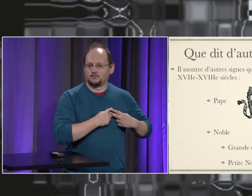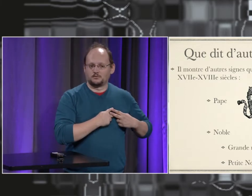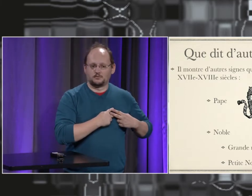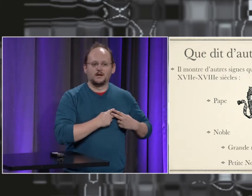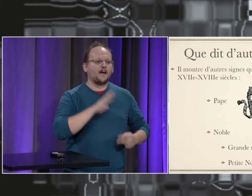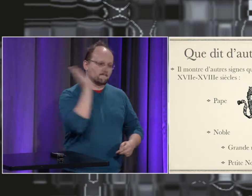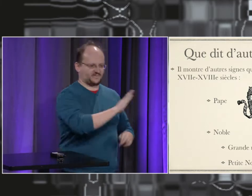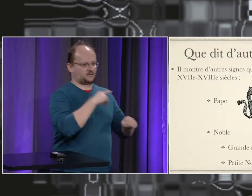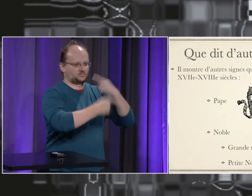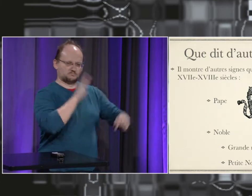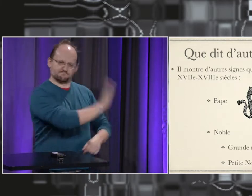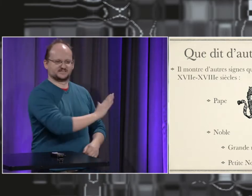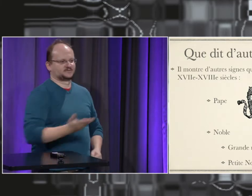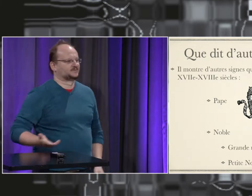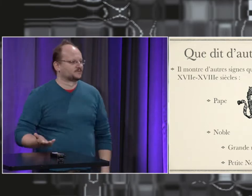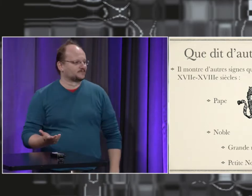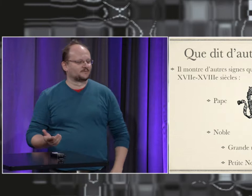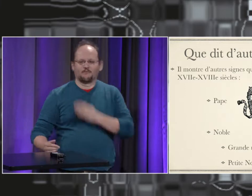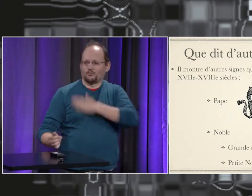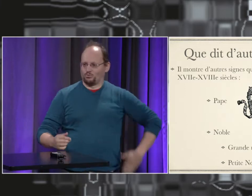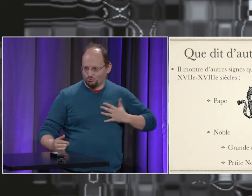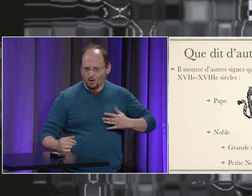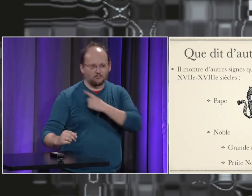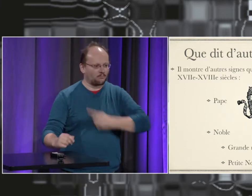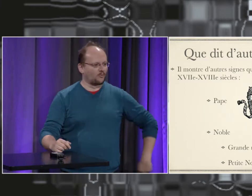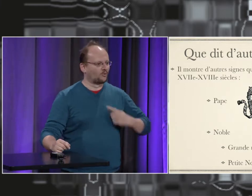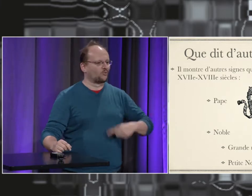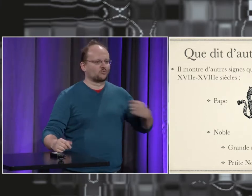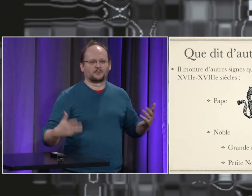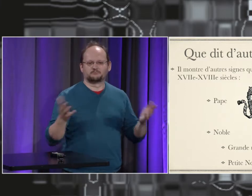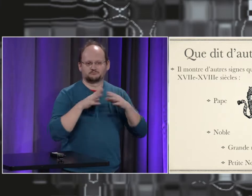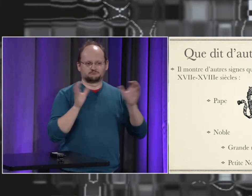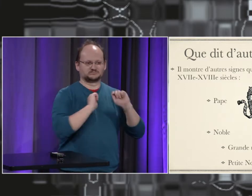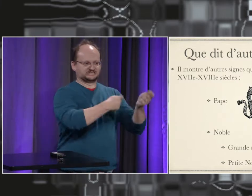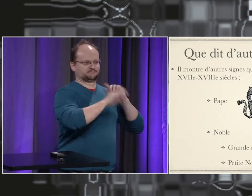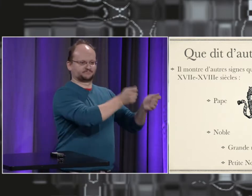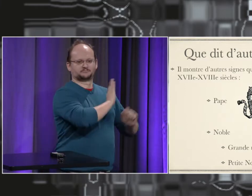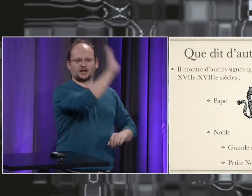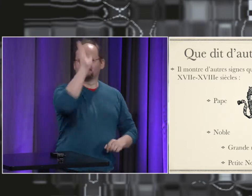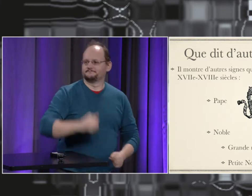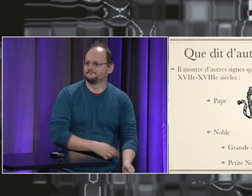les toiles sur la poitrine. Voilà. C'est le signe pour la grande noblesse et la petite noblesse.